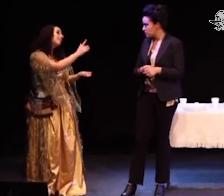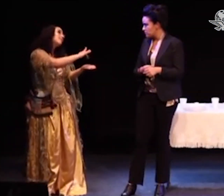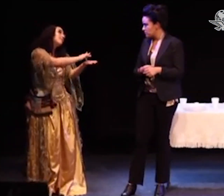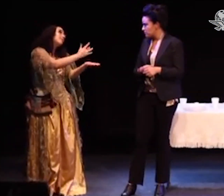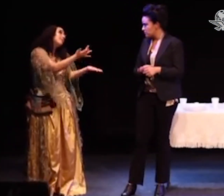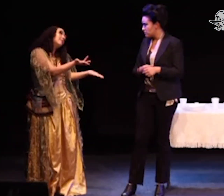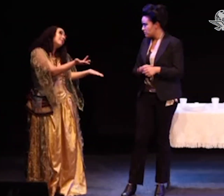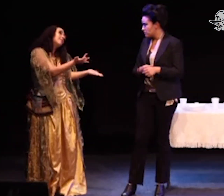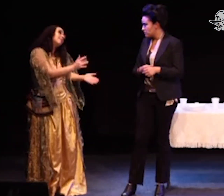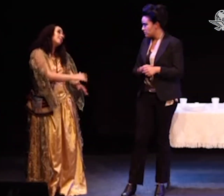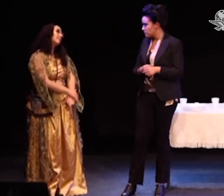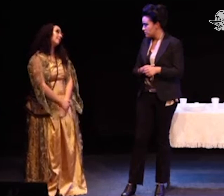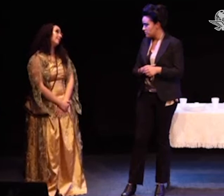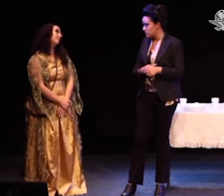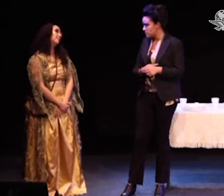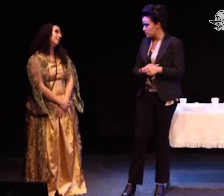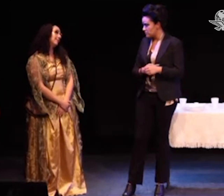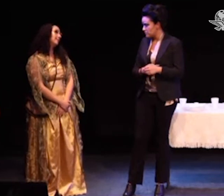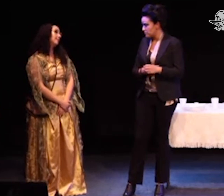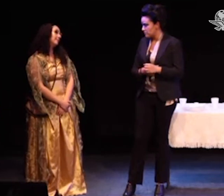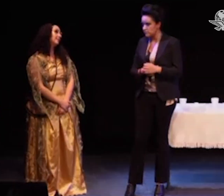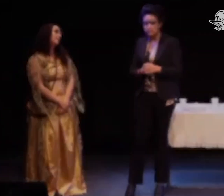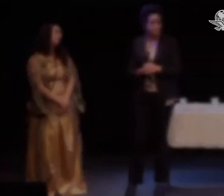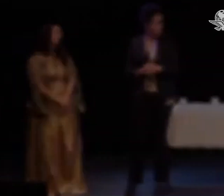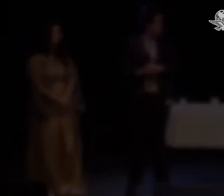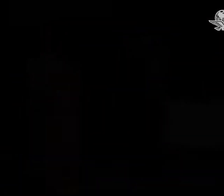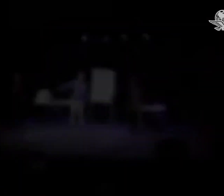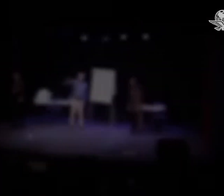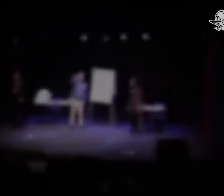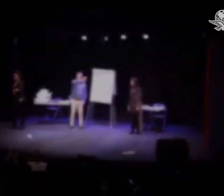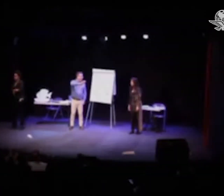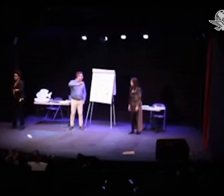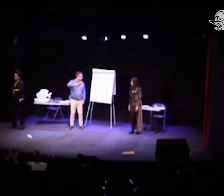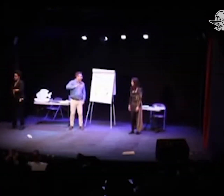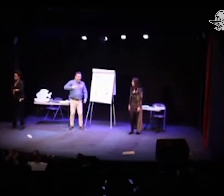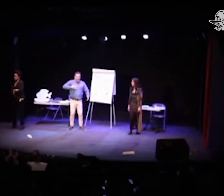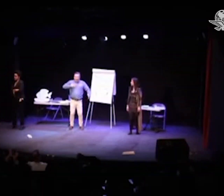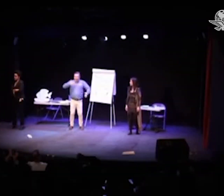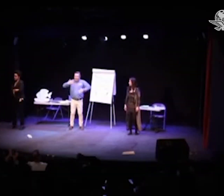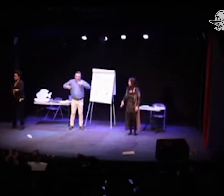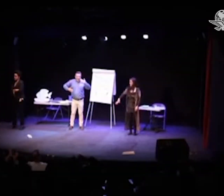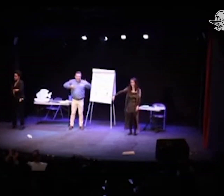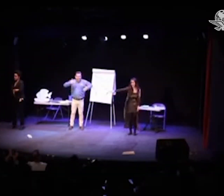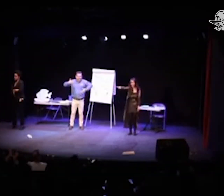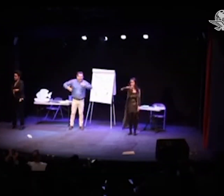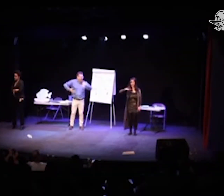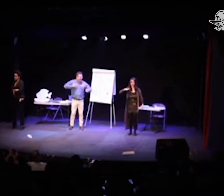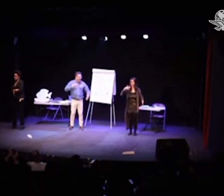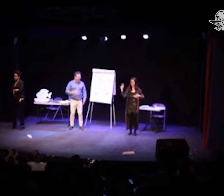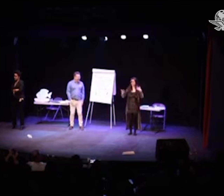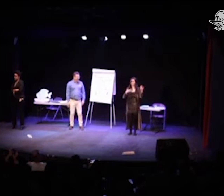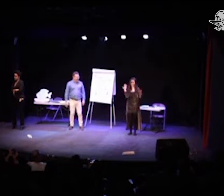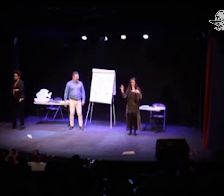teatro requiere de un proceso de preparación porque no puede llegar a improvisar si se quiere hacer un buen trabajo